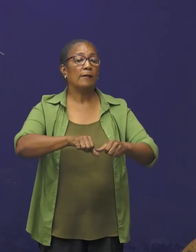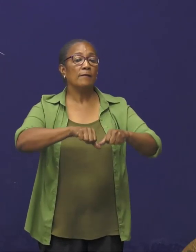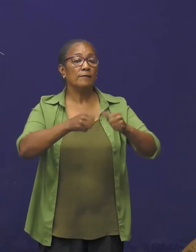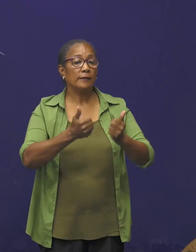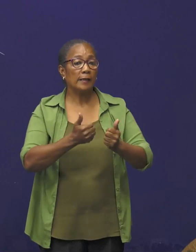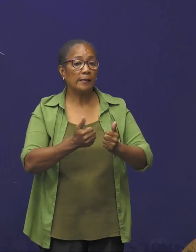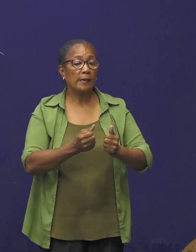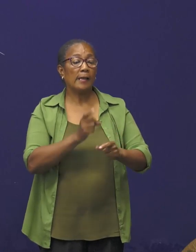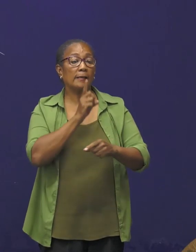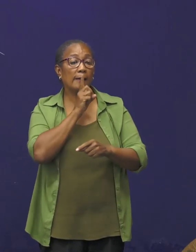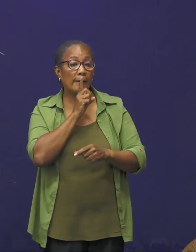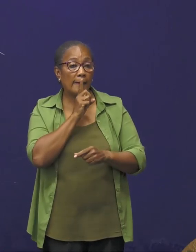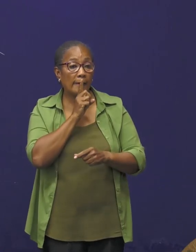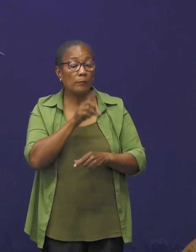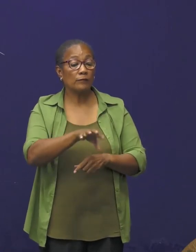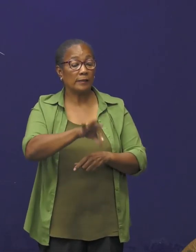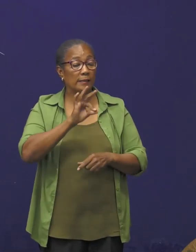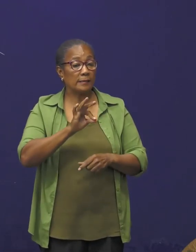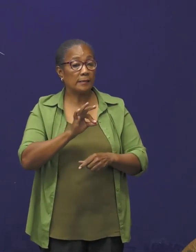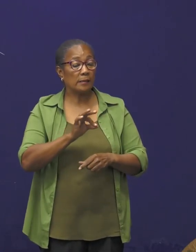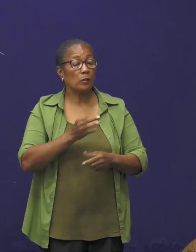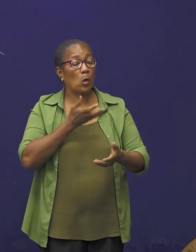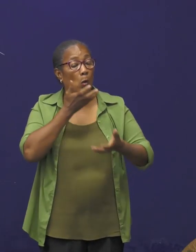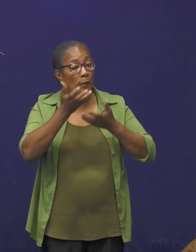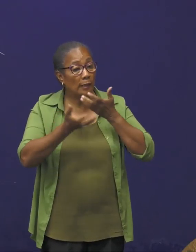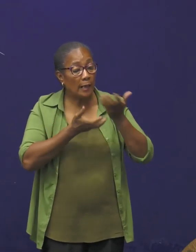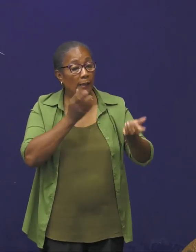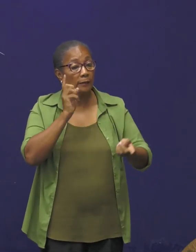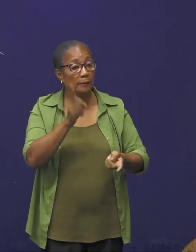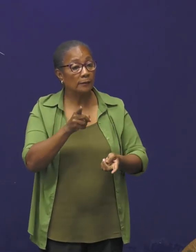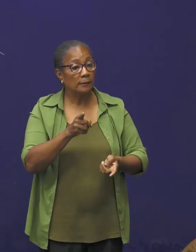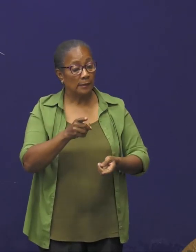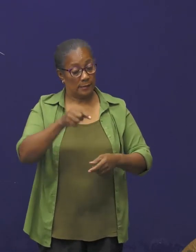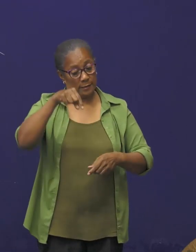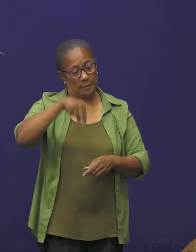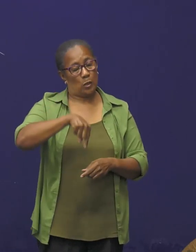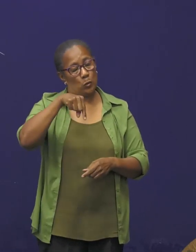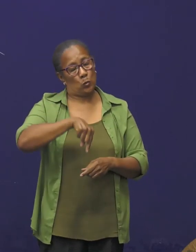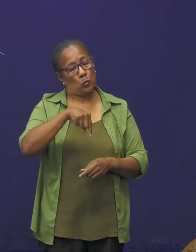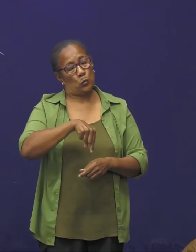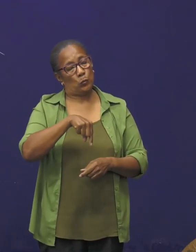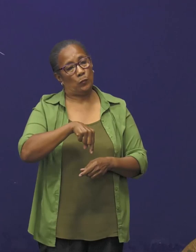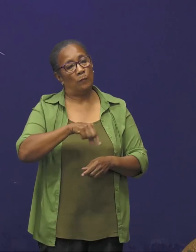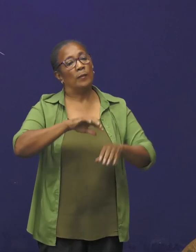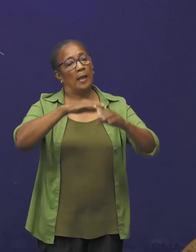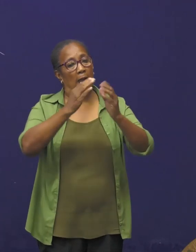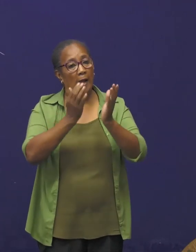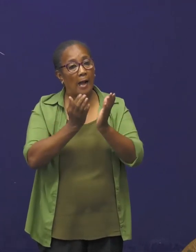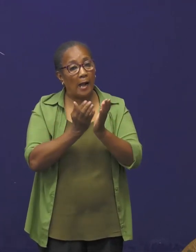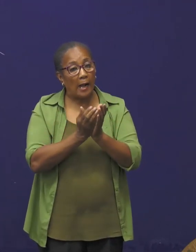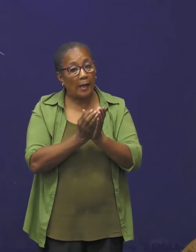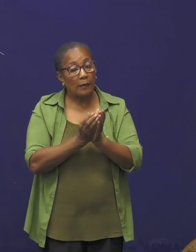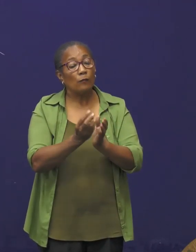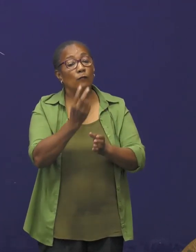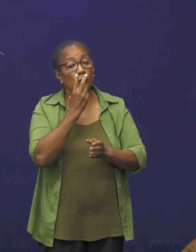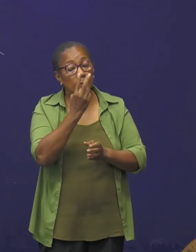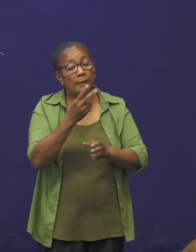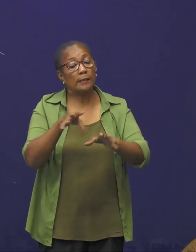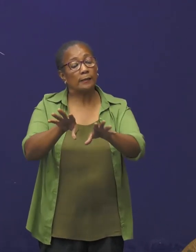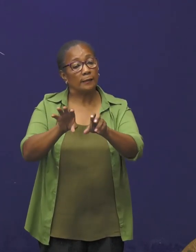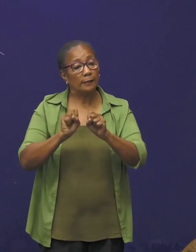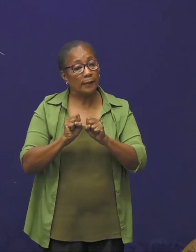verkiezingen aan te geven dat zij thans bezig is alle voorzieningen te treffen